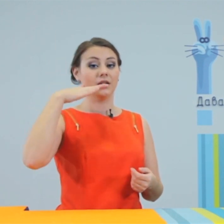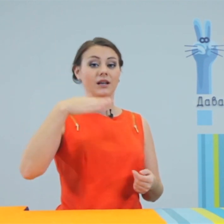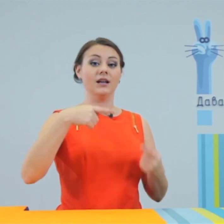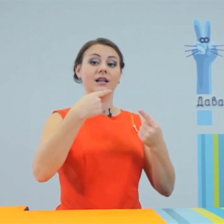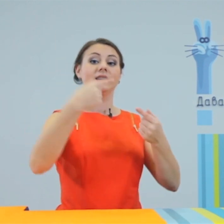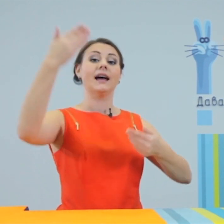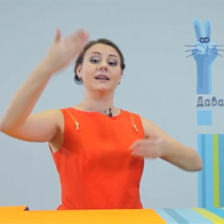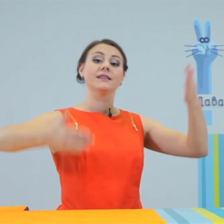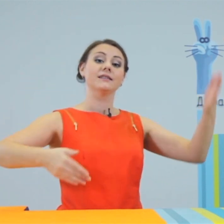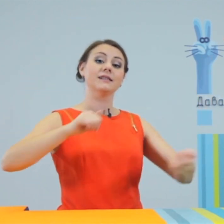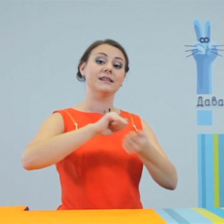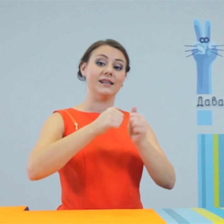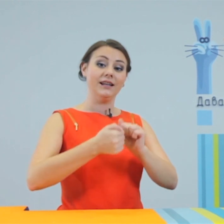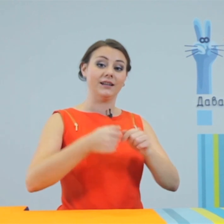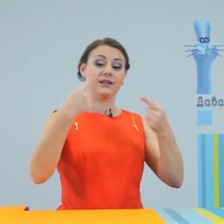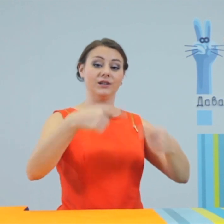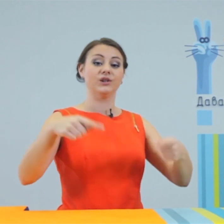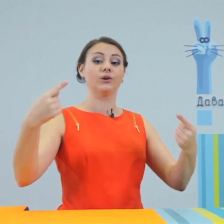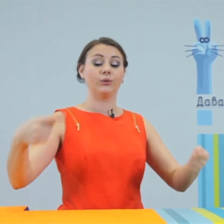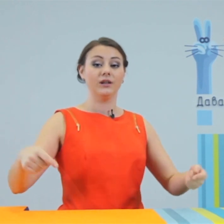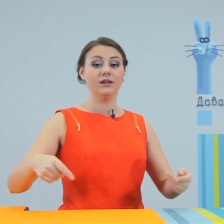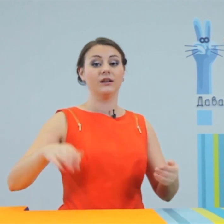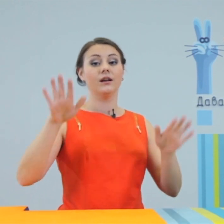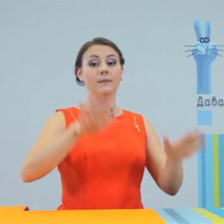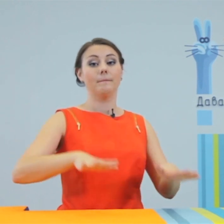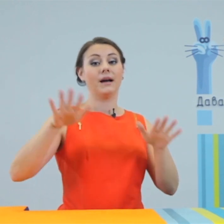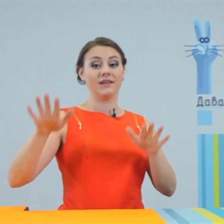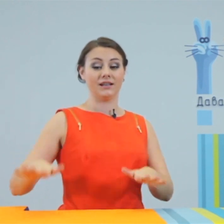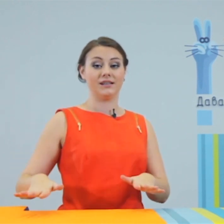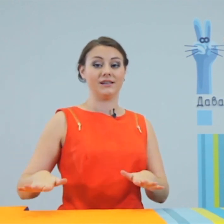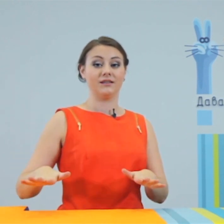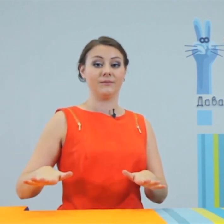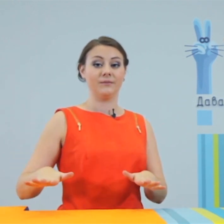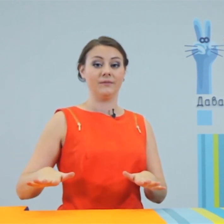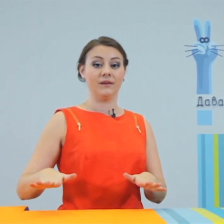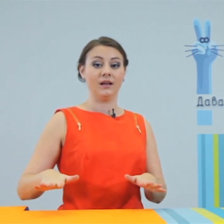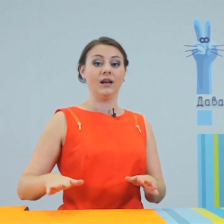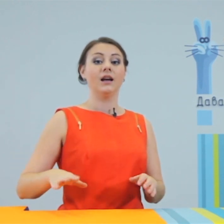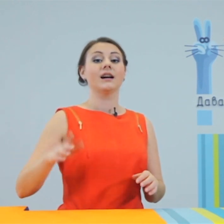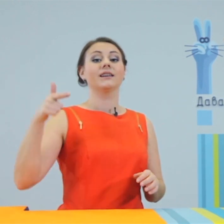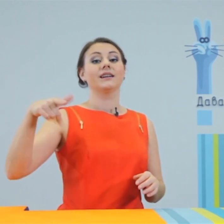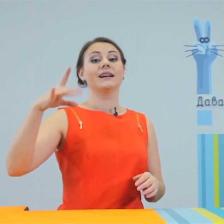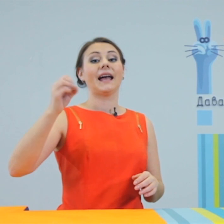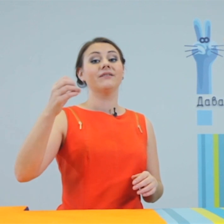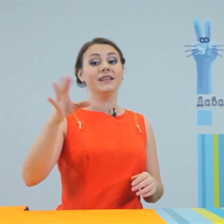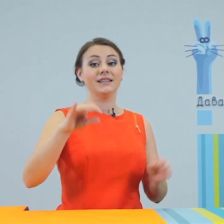на стенах и других поверхностях. К граффити